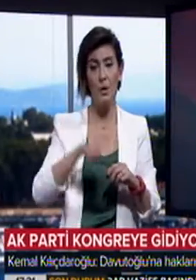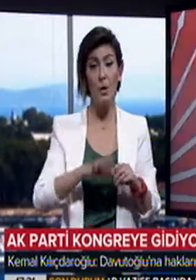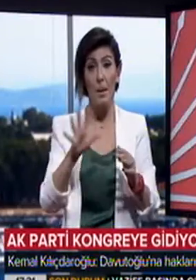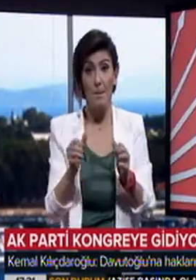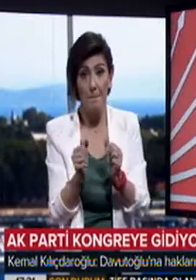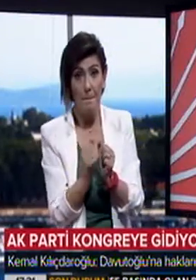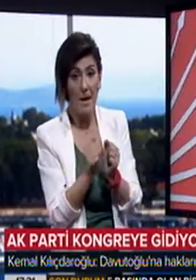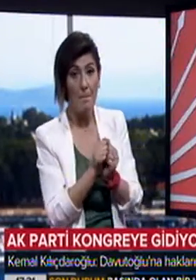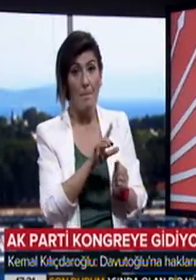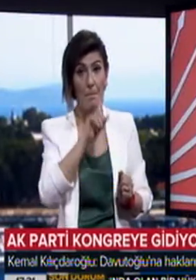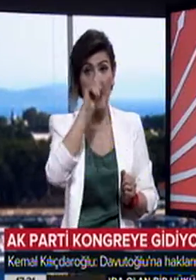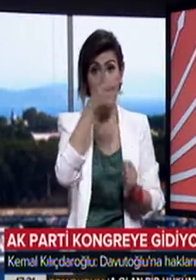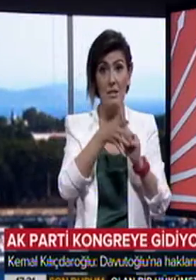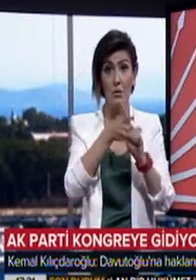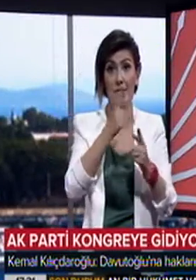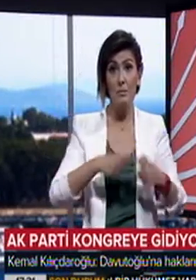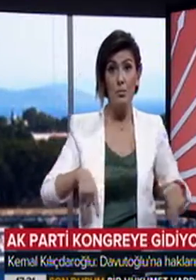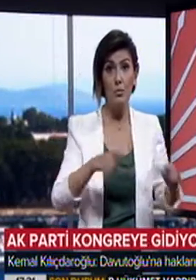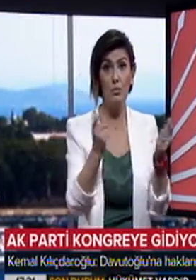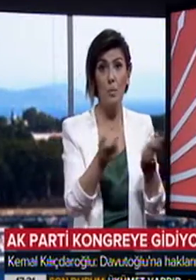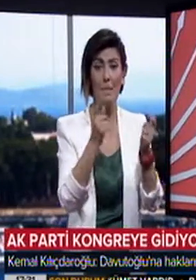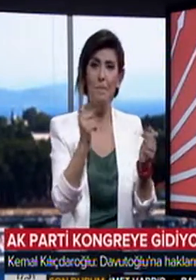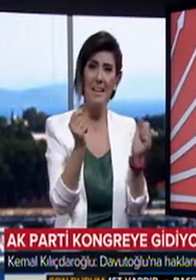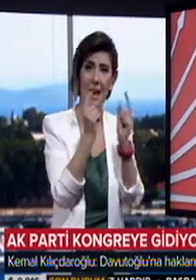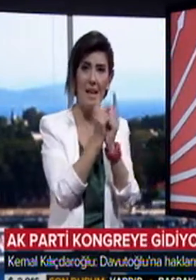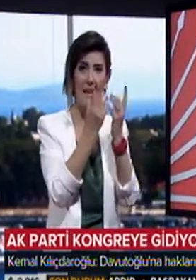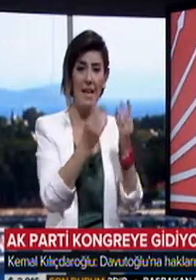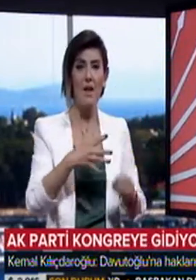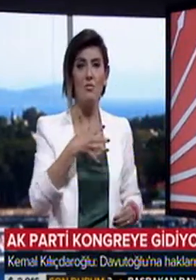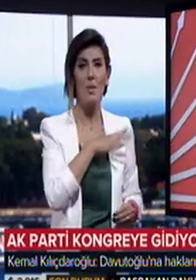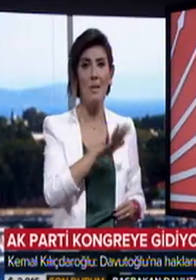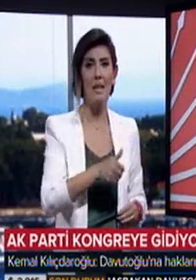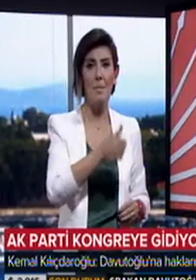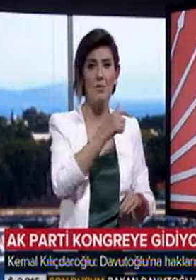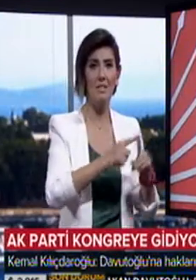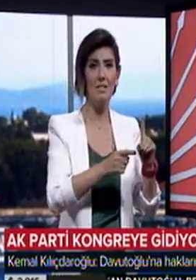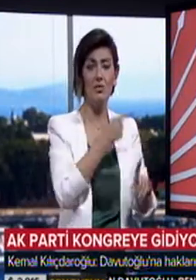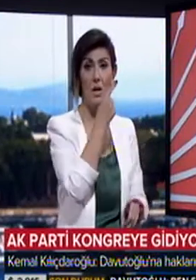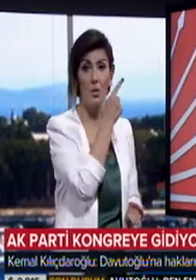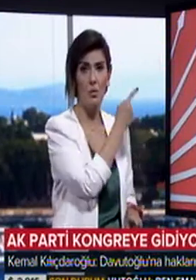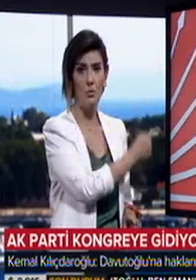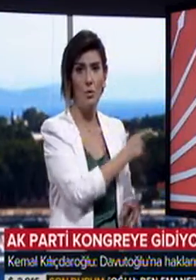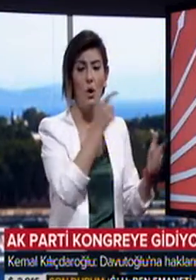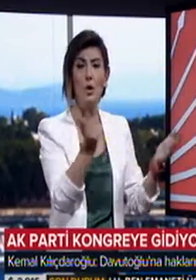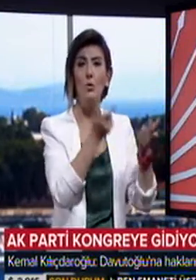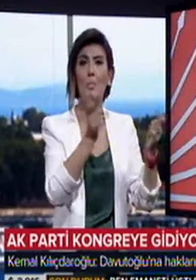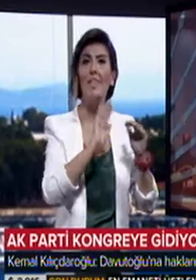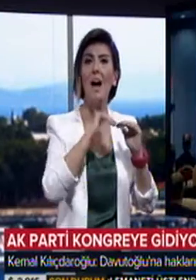Kurmaylarıyla Merkez Yönetim Kurulu toplantısında bir araya gelen CHP Genel Başkanı Kemal Kılıçdaroğlu,